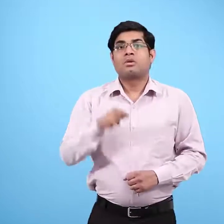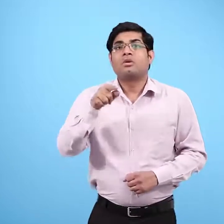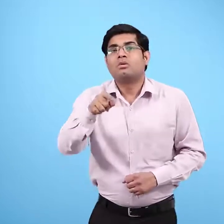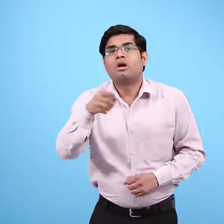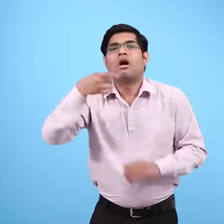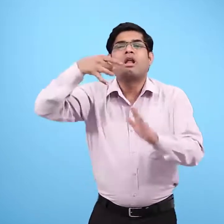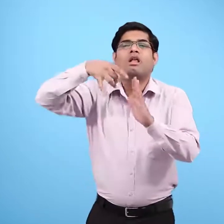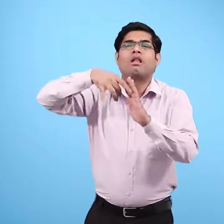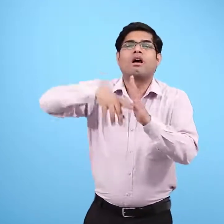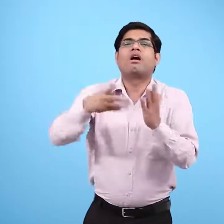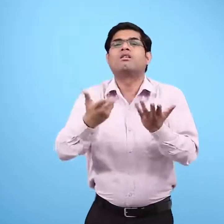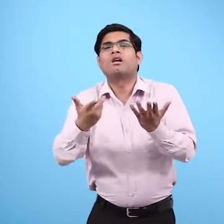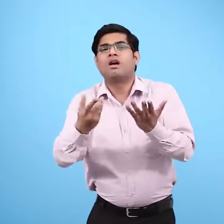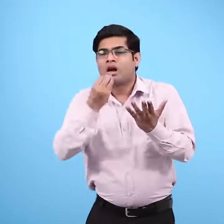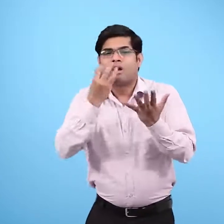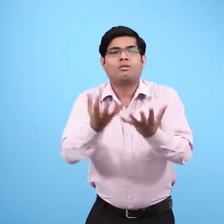उसके क्या क्या कारण हो सकते हैं